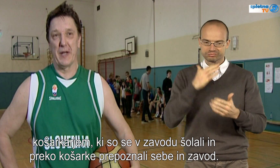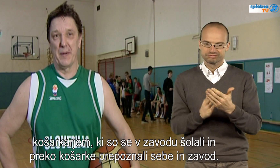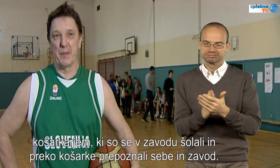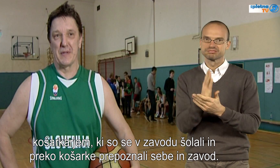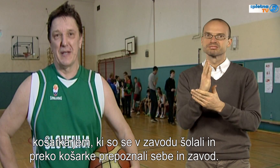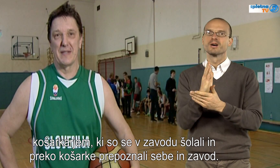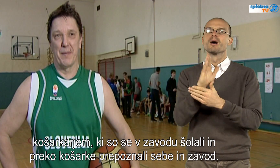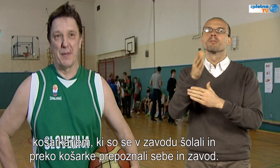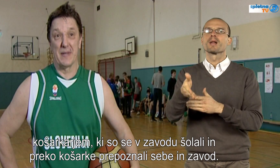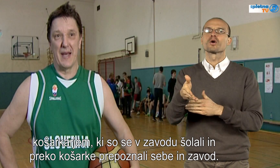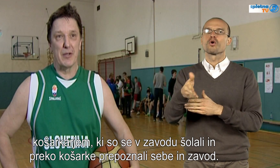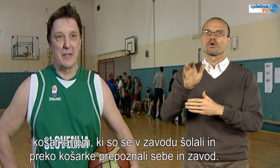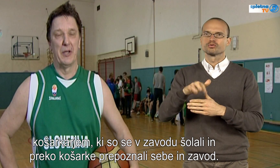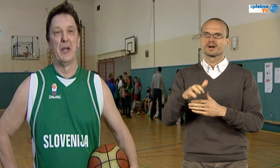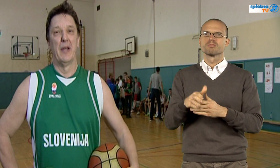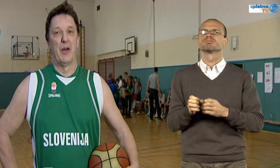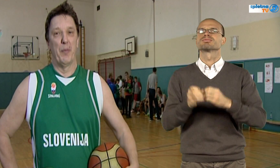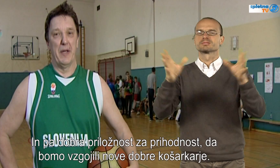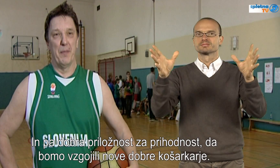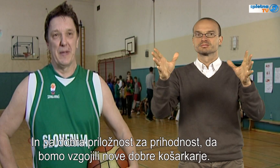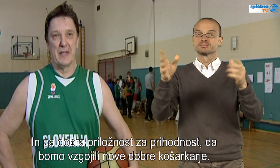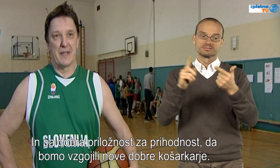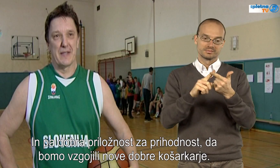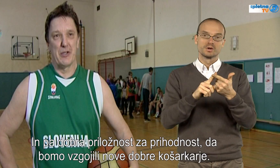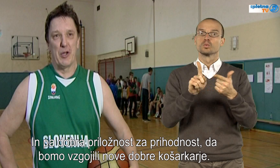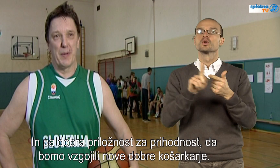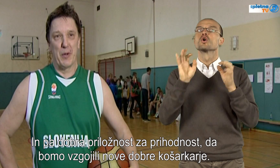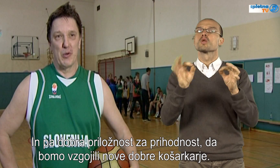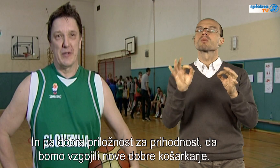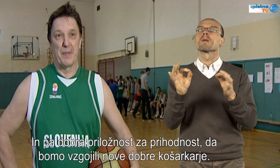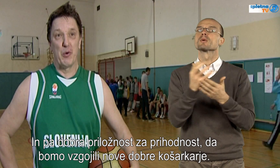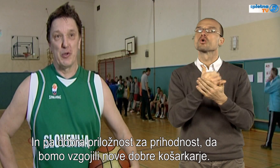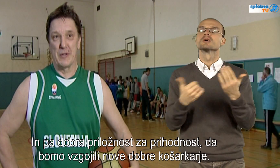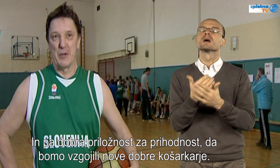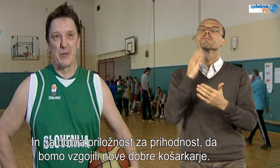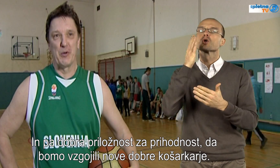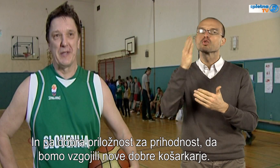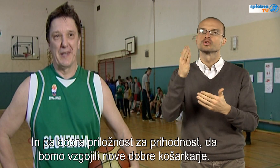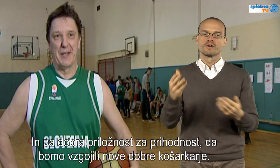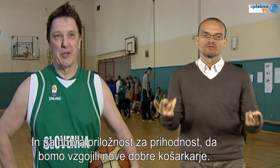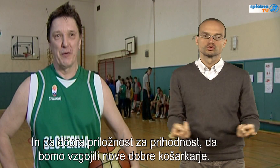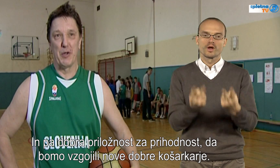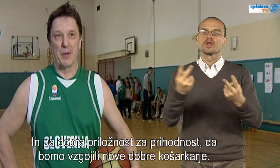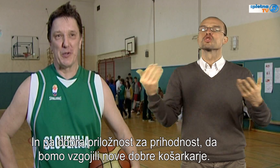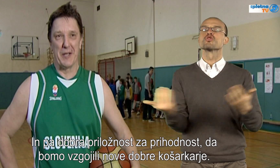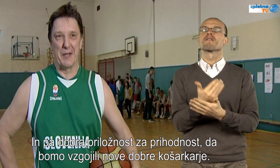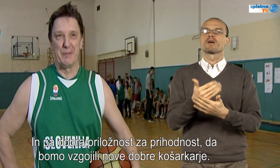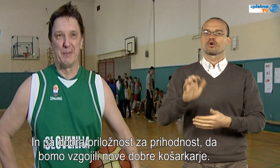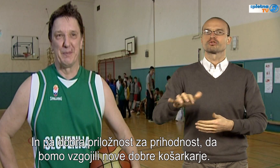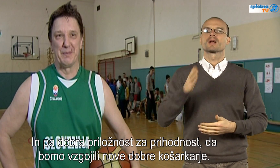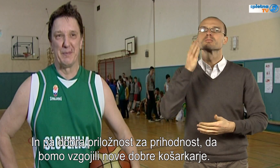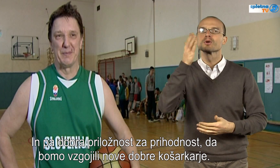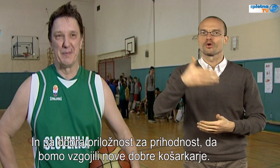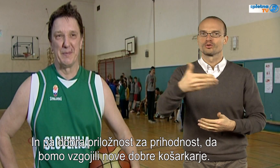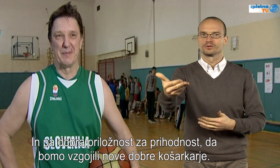preko košarke prepoznali sebe in Zavod. Obe nam pa izrazito dobra priložnost za prihodnost, zgojiti nove dobre košarkerje.